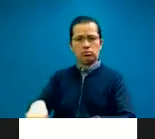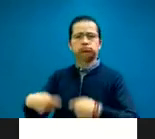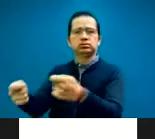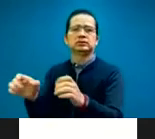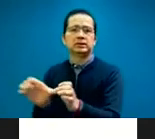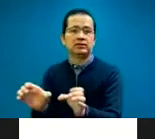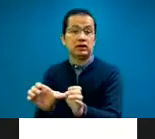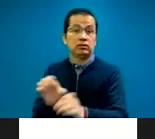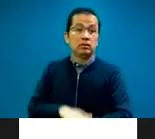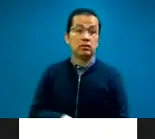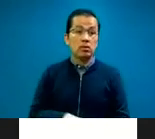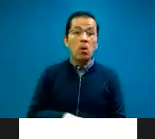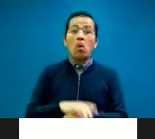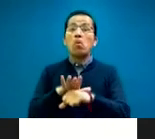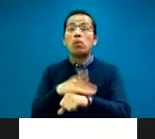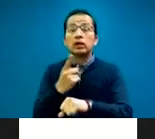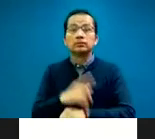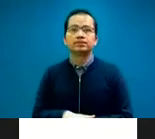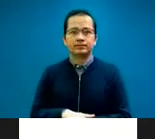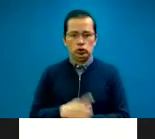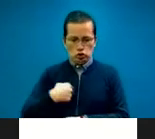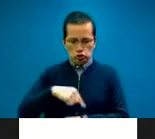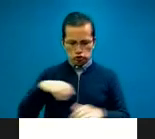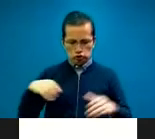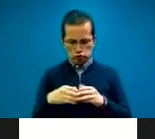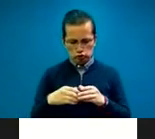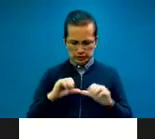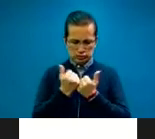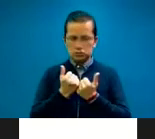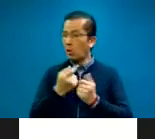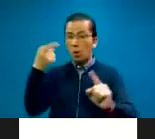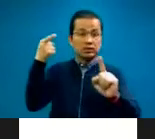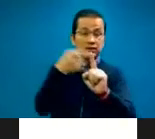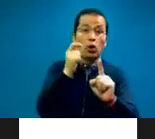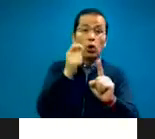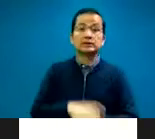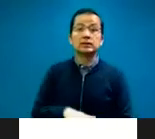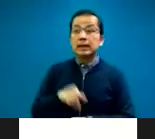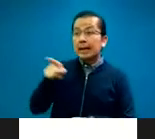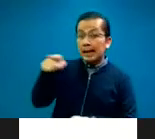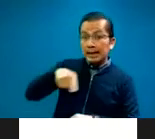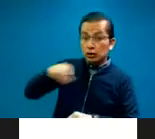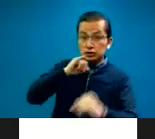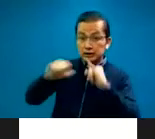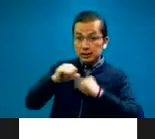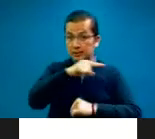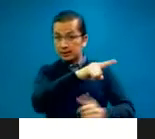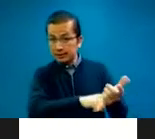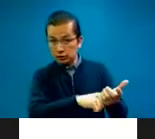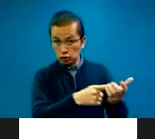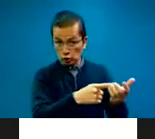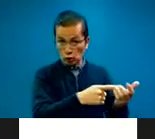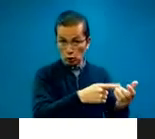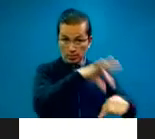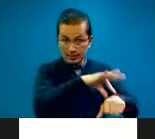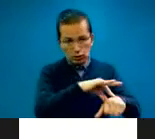promover la calidad de la interpretación médica. La asociación no